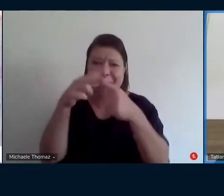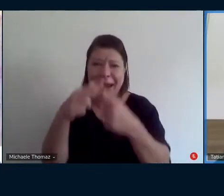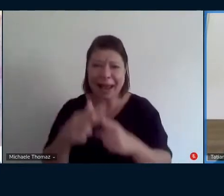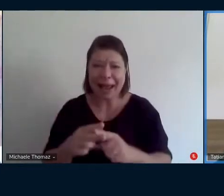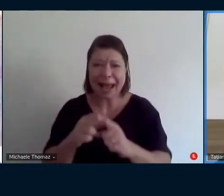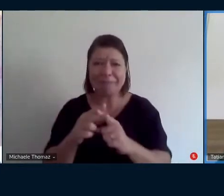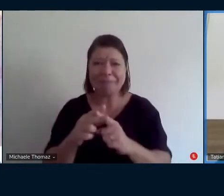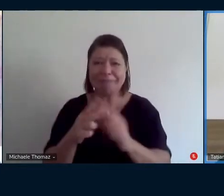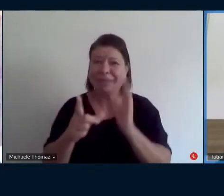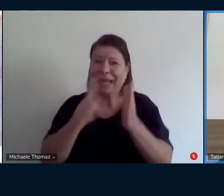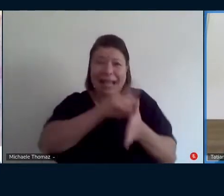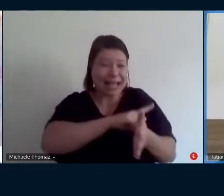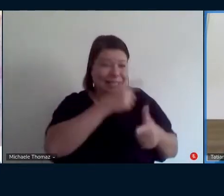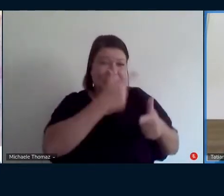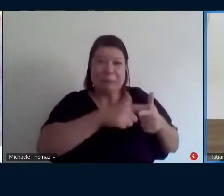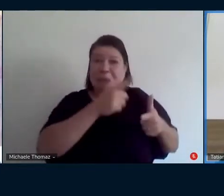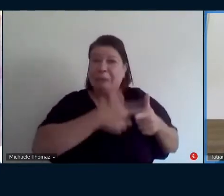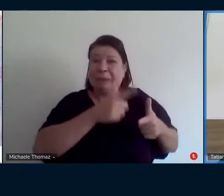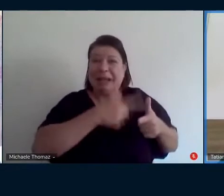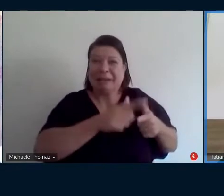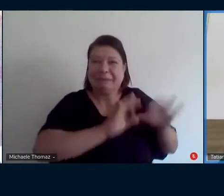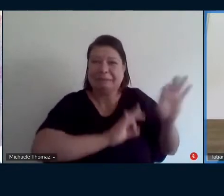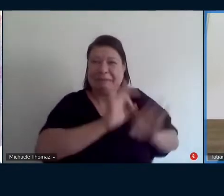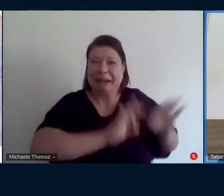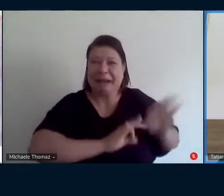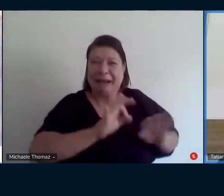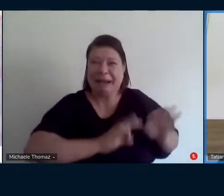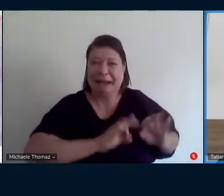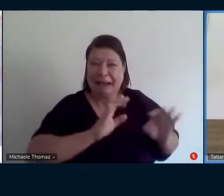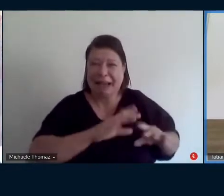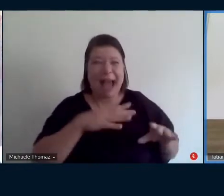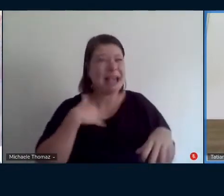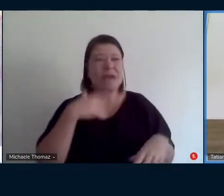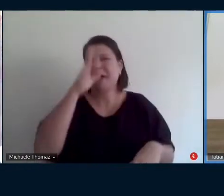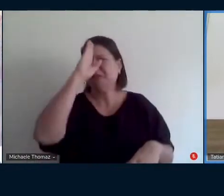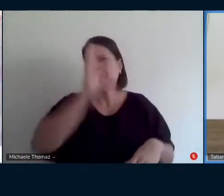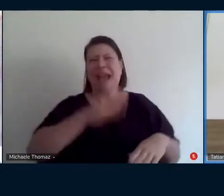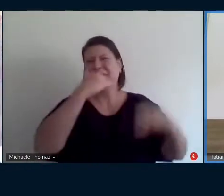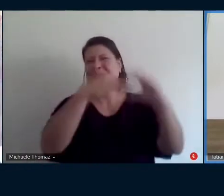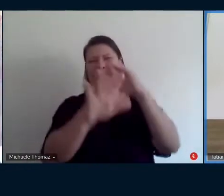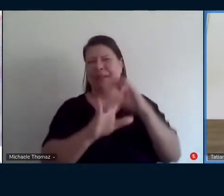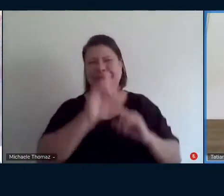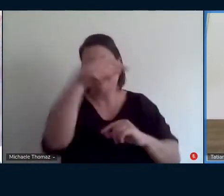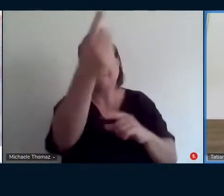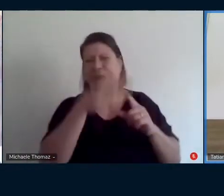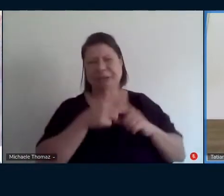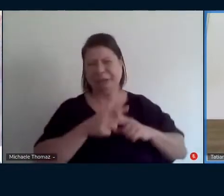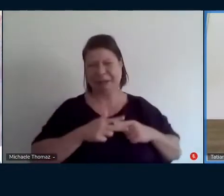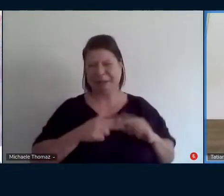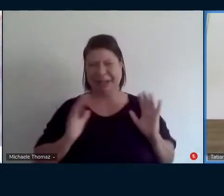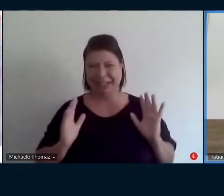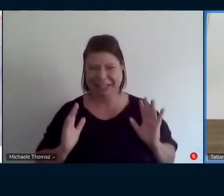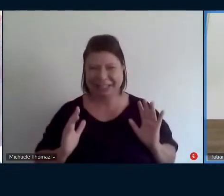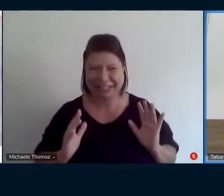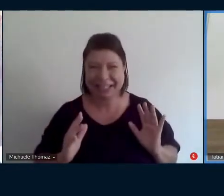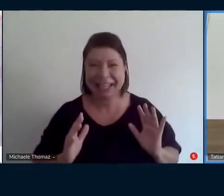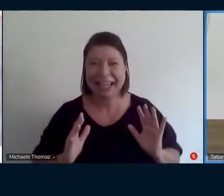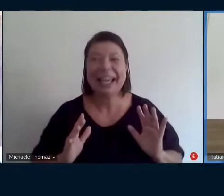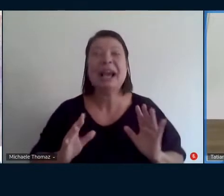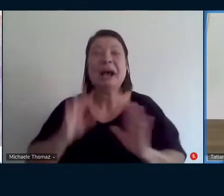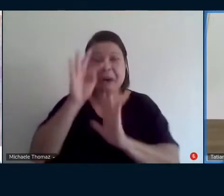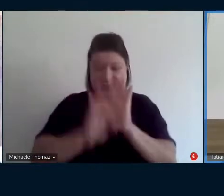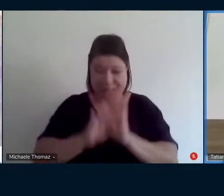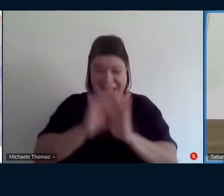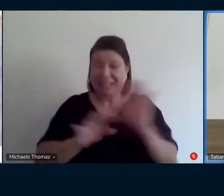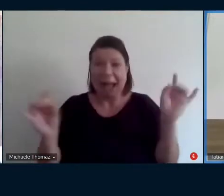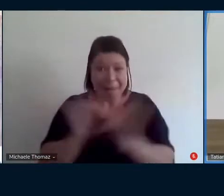véspera, e eu falei, eu prefiro mandar desse jeito, o texto já está organizado. Eu falei, eu não